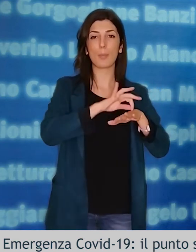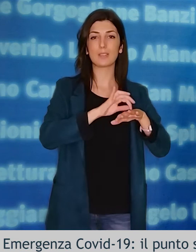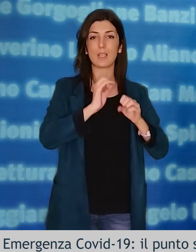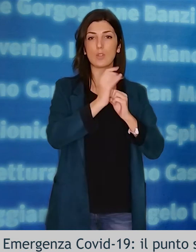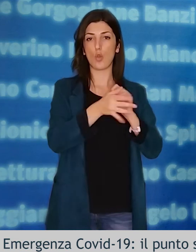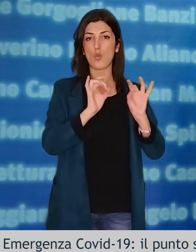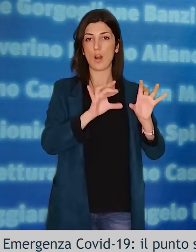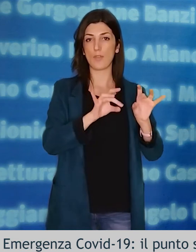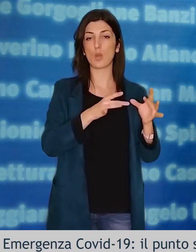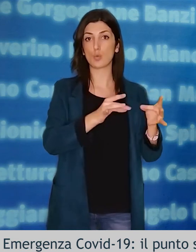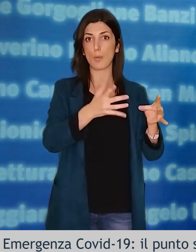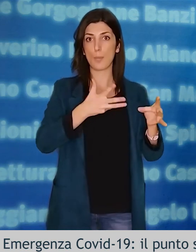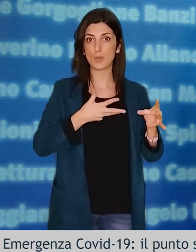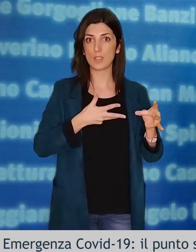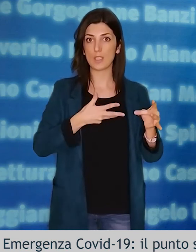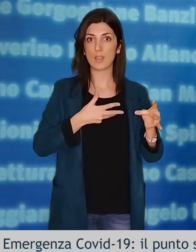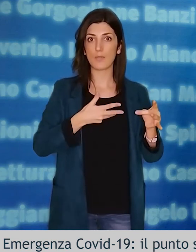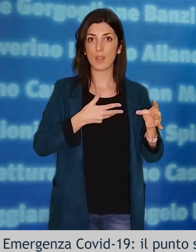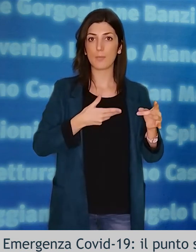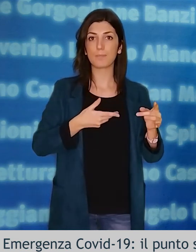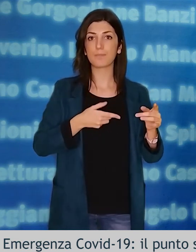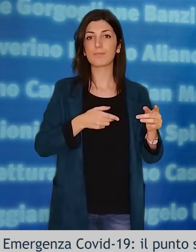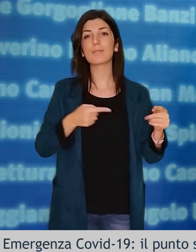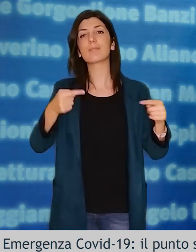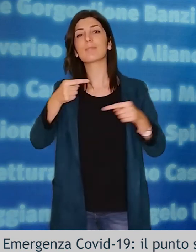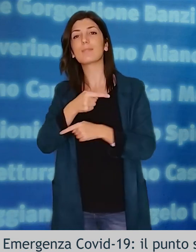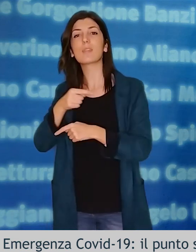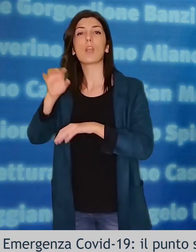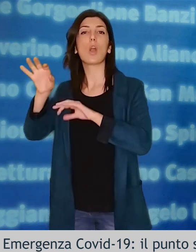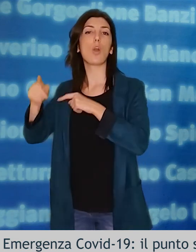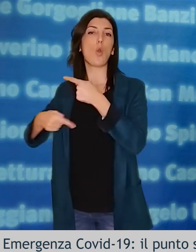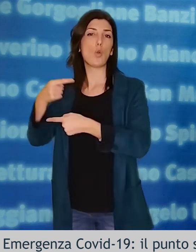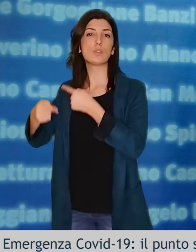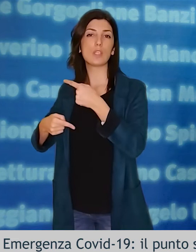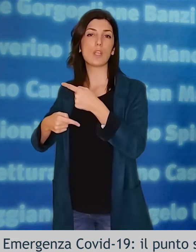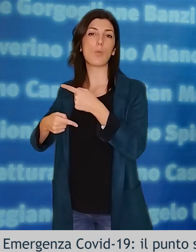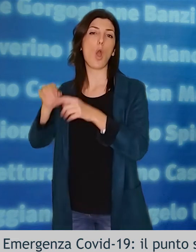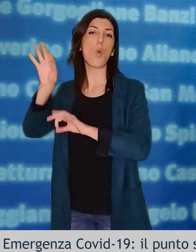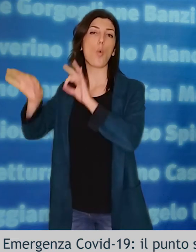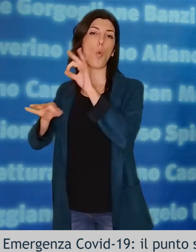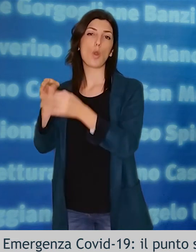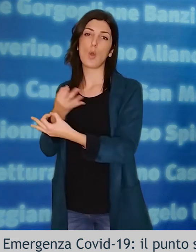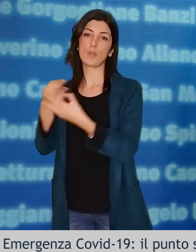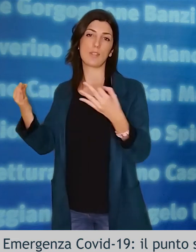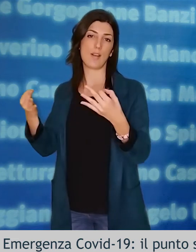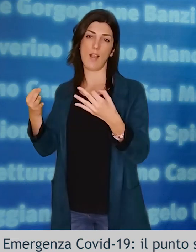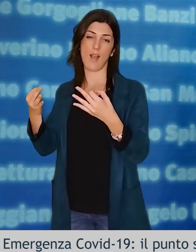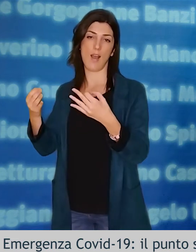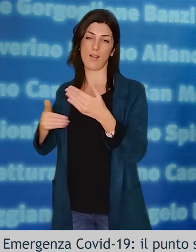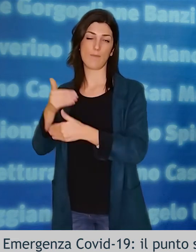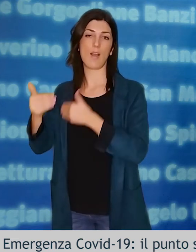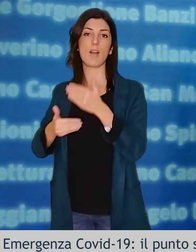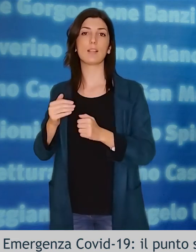positivi, garantendo comunque l'attività ordinaria dei presidi ospedalieri. Altre considerazioni